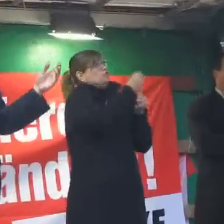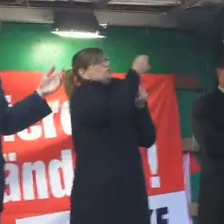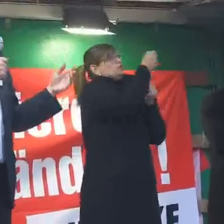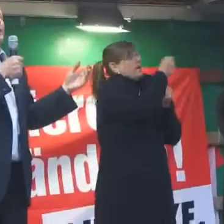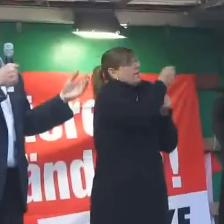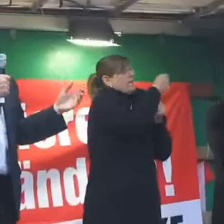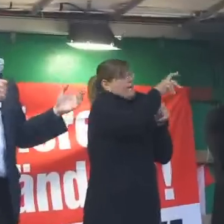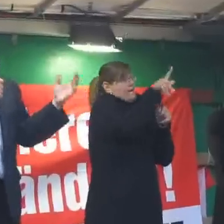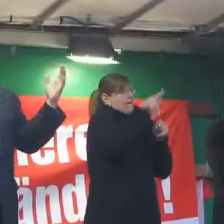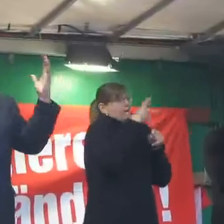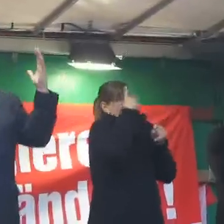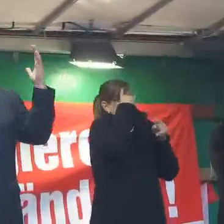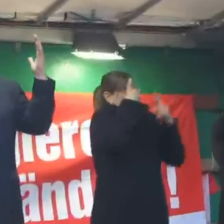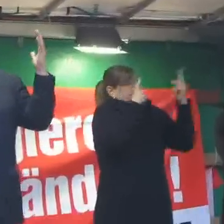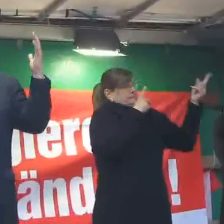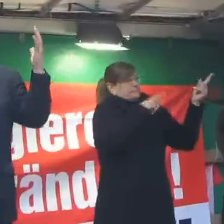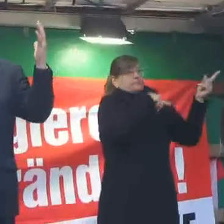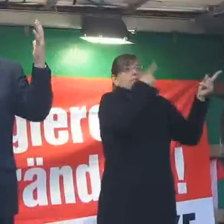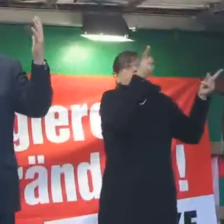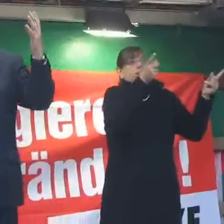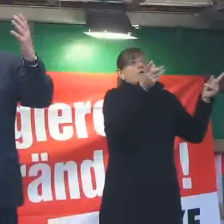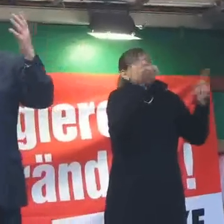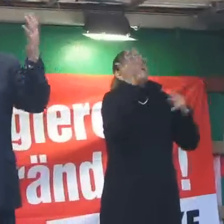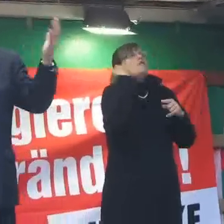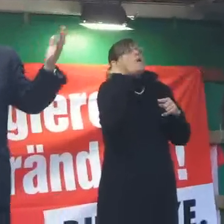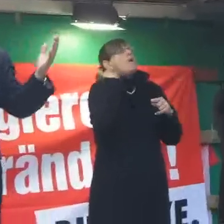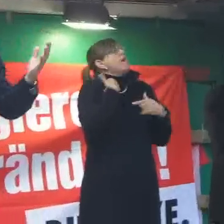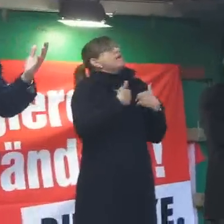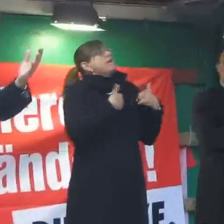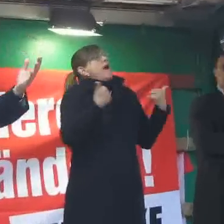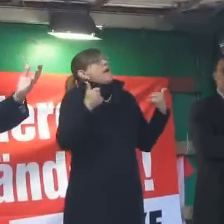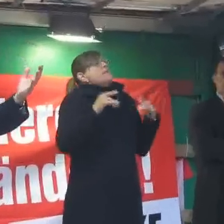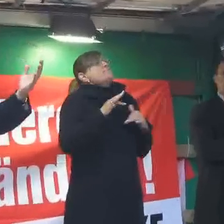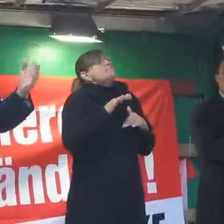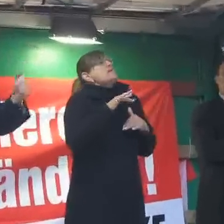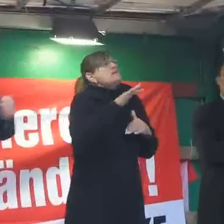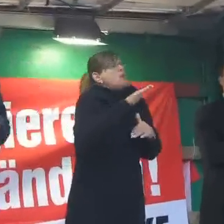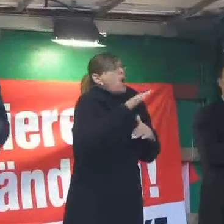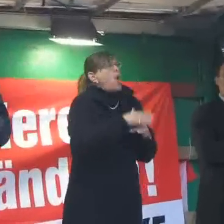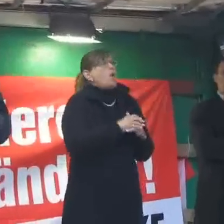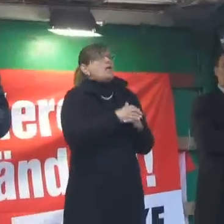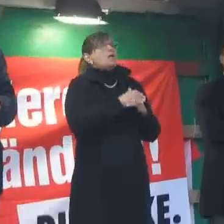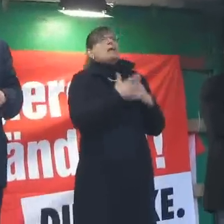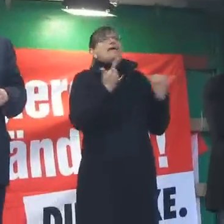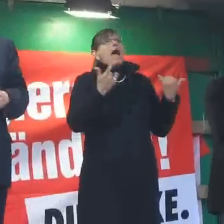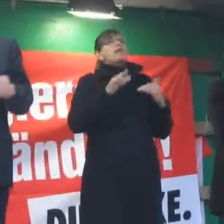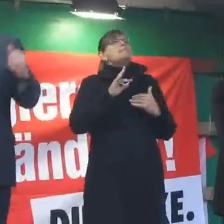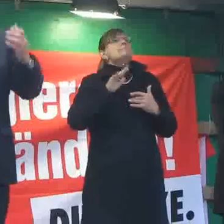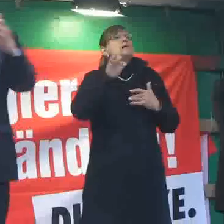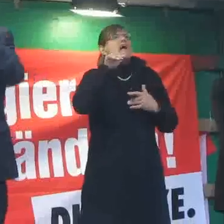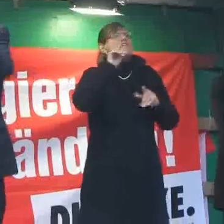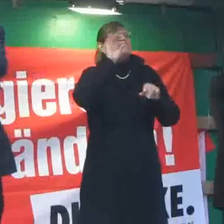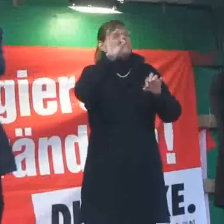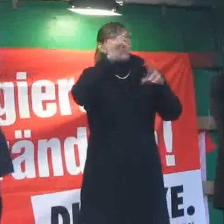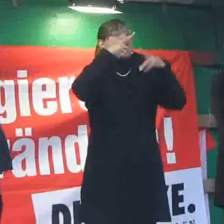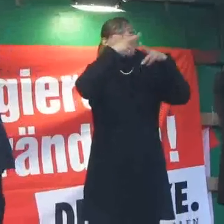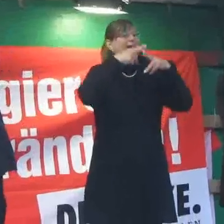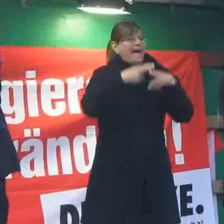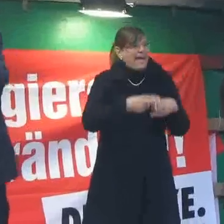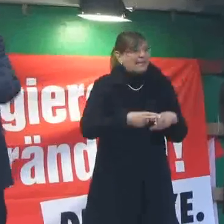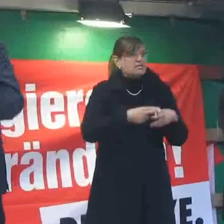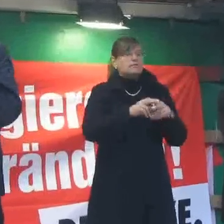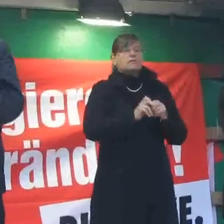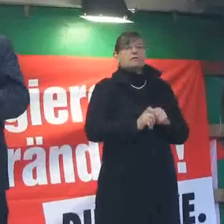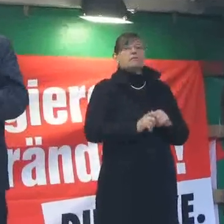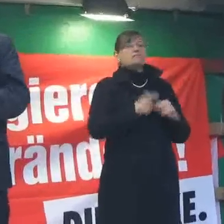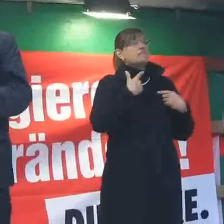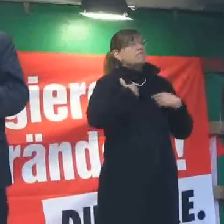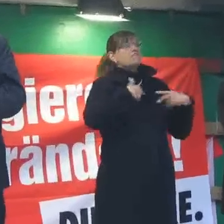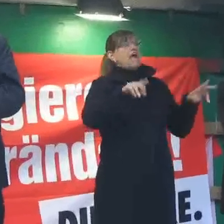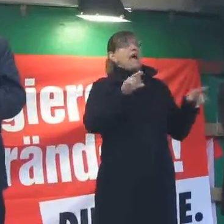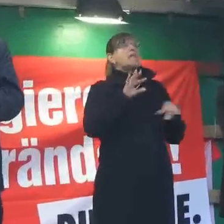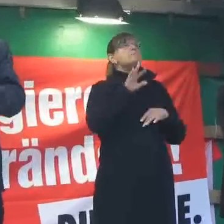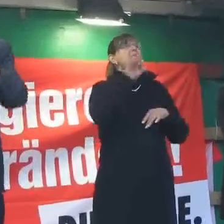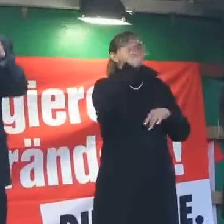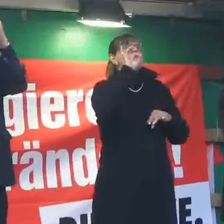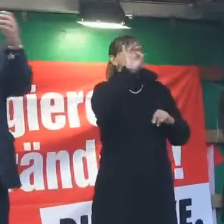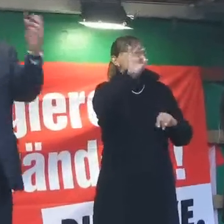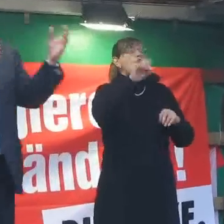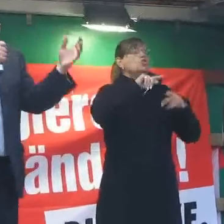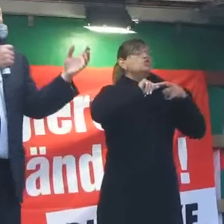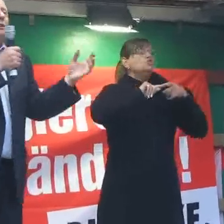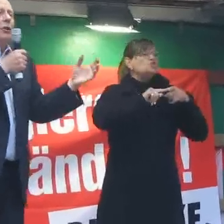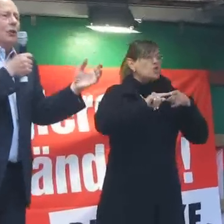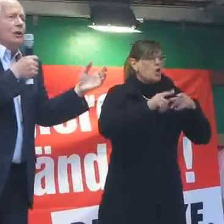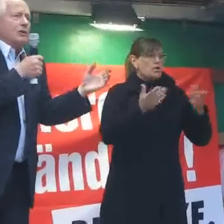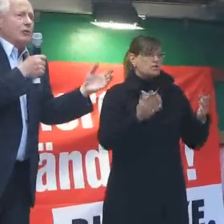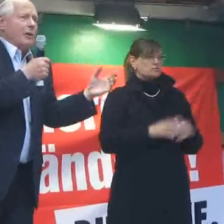noch im Ohr. Früher hieß es, wir haben keine Millionen, keine Milliarde für Rentner. Wir haben keine Milliarde für die Schulen. Wir haben